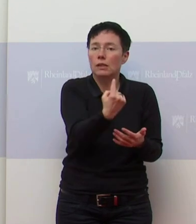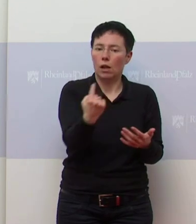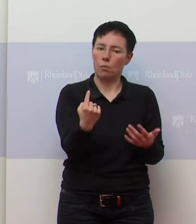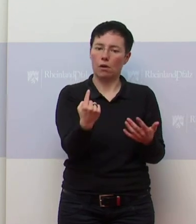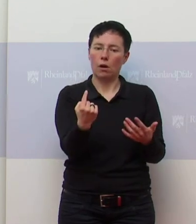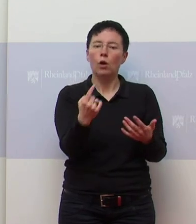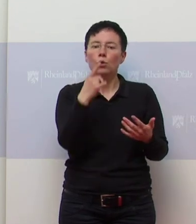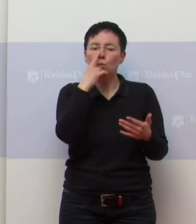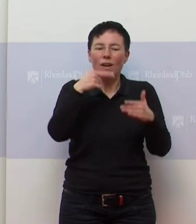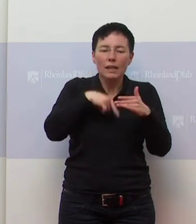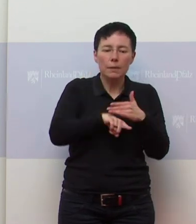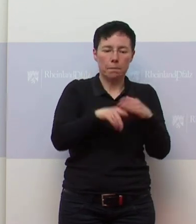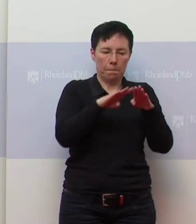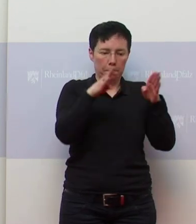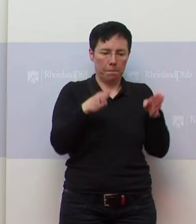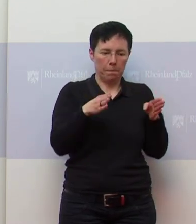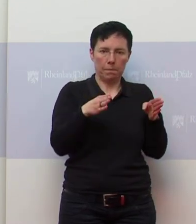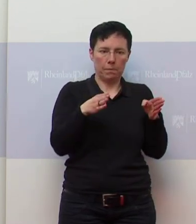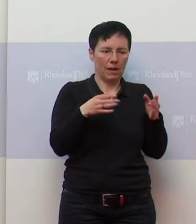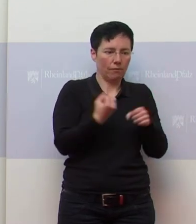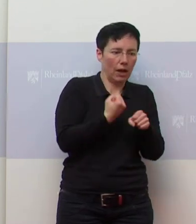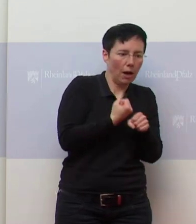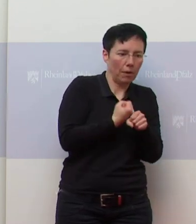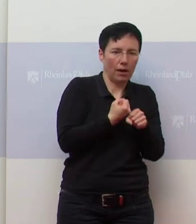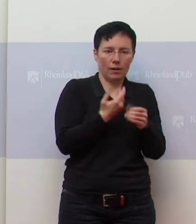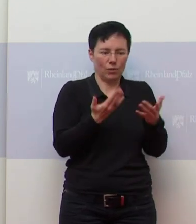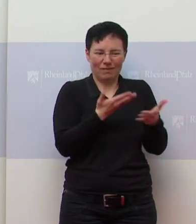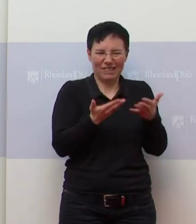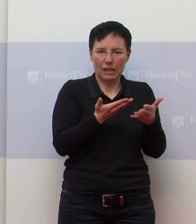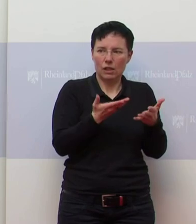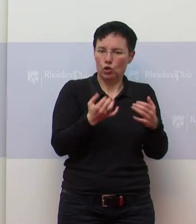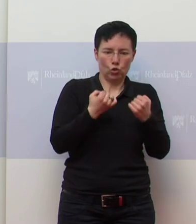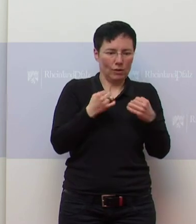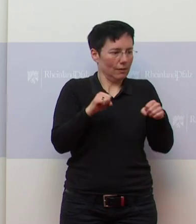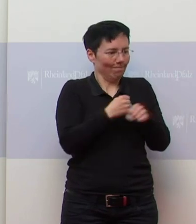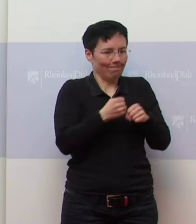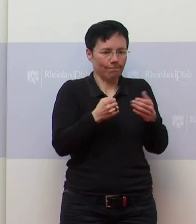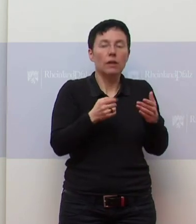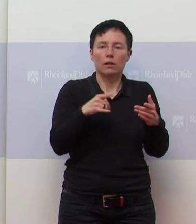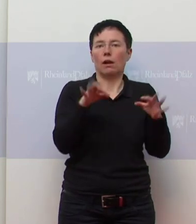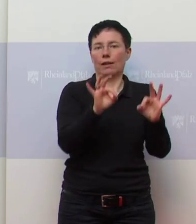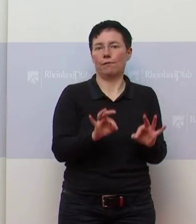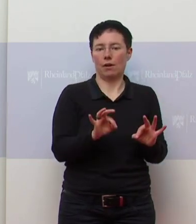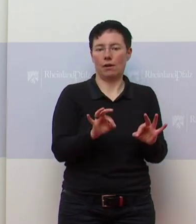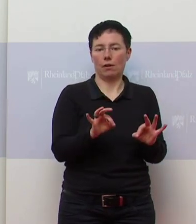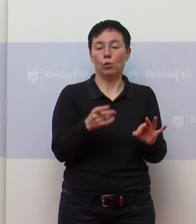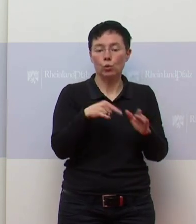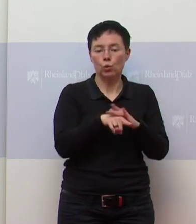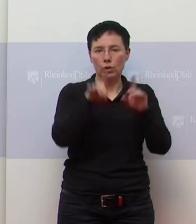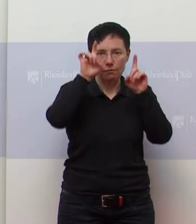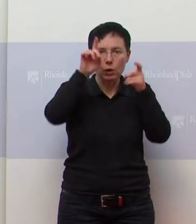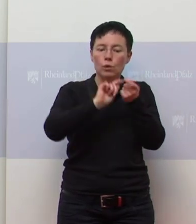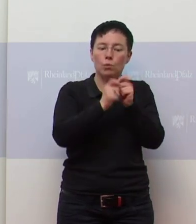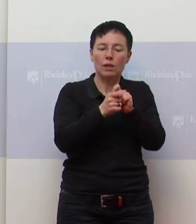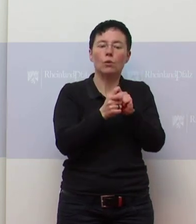nur innen irgendwie stattfinden und man sich nicht schützen kann, dann ist das einfach eine ganz, ganz große Gefahr. Die Gefahr nimmt auch in der Mutation noch einfach